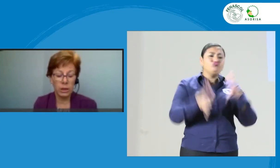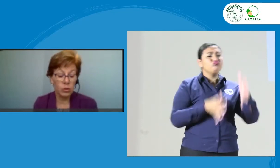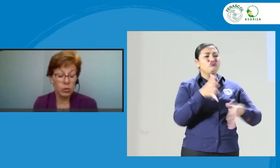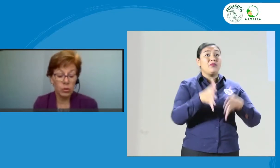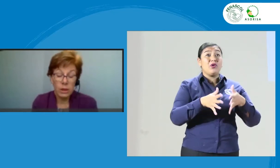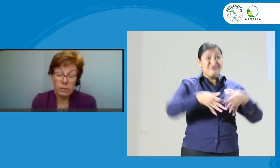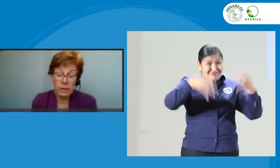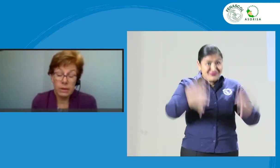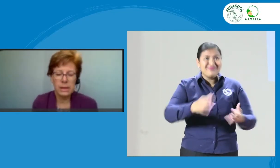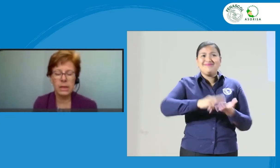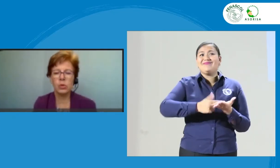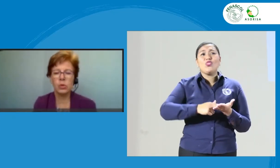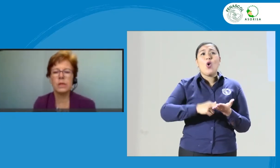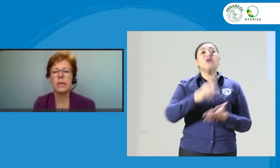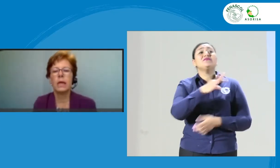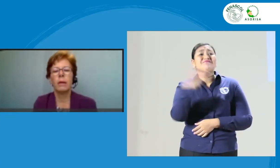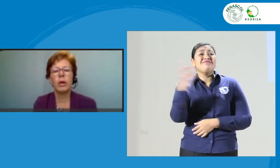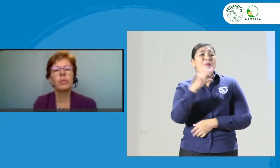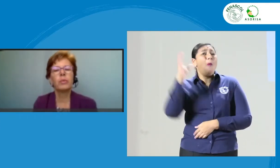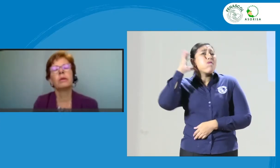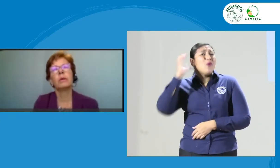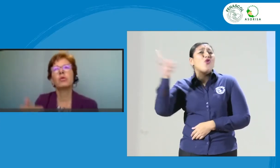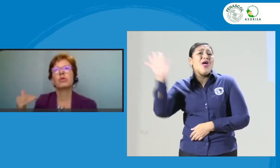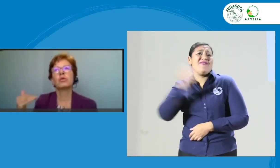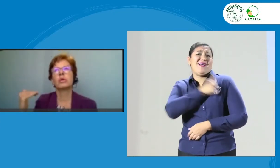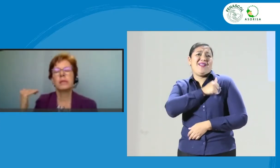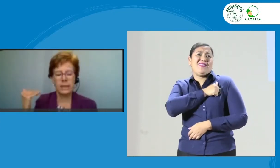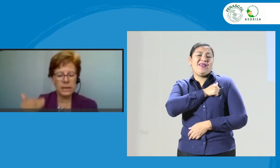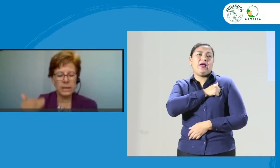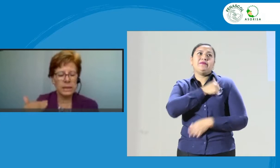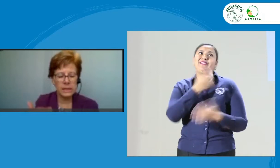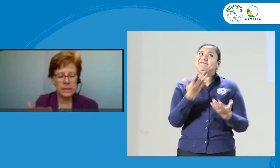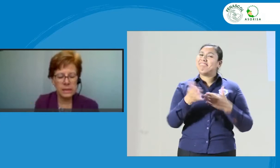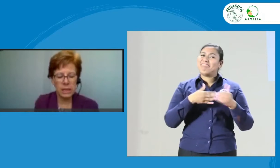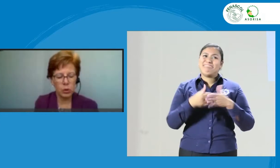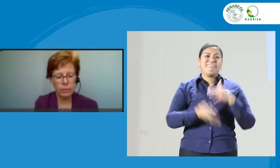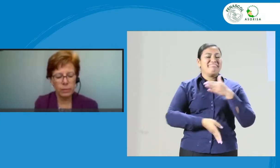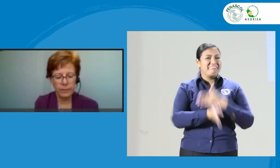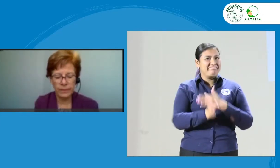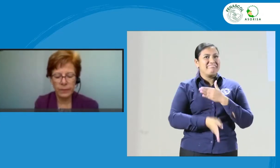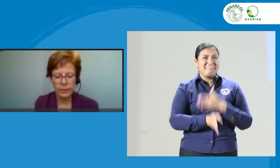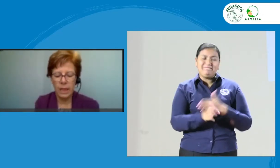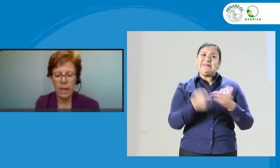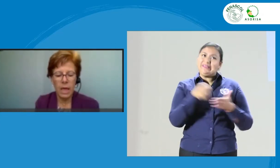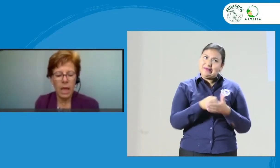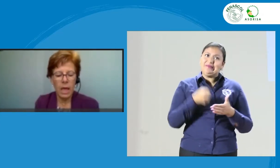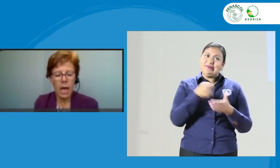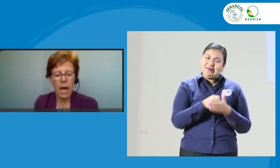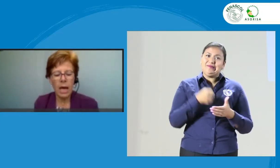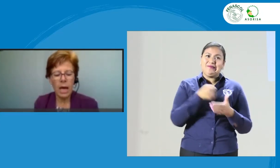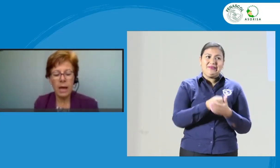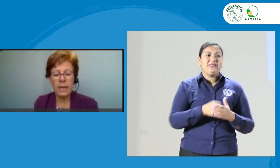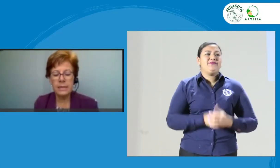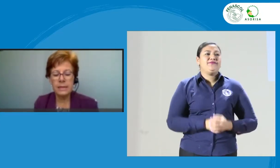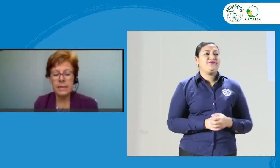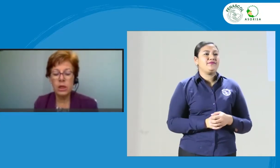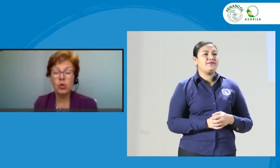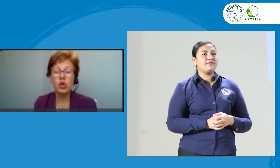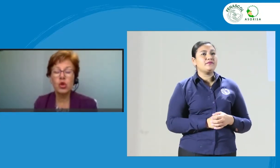no son intérpretes. Entonces, pero pues debemos seguir insistiendo. A las instituciones